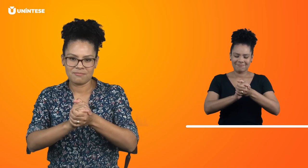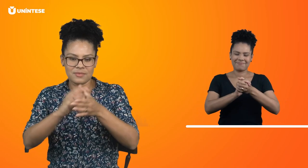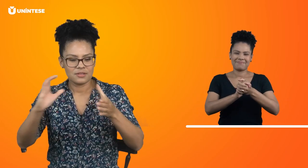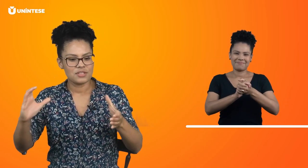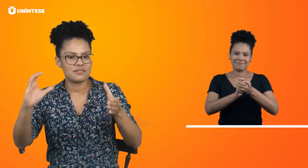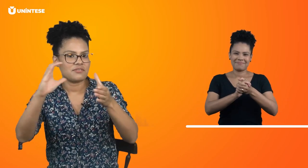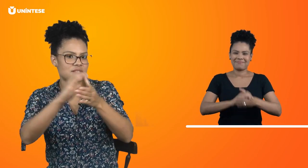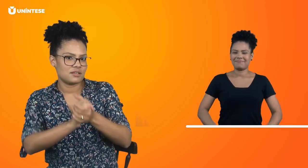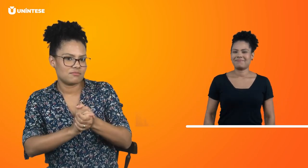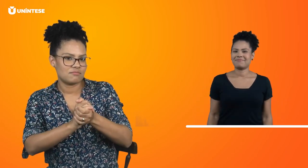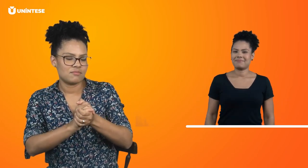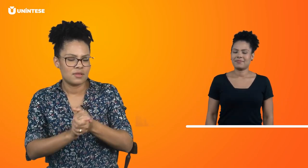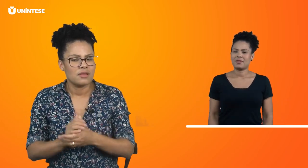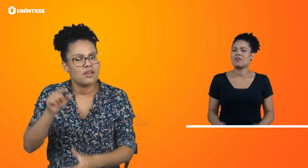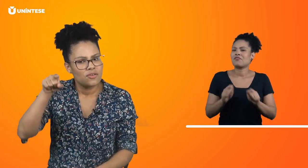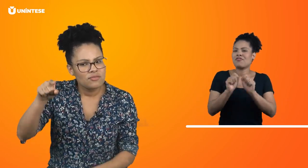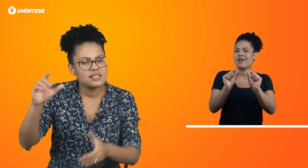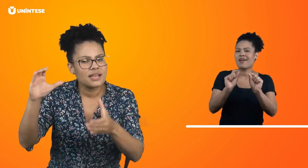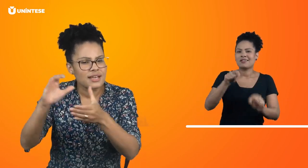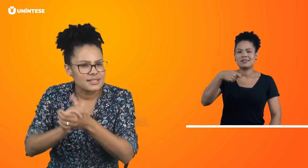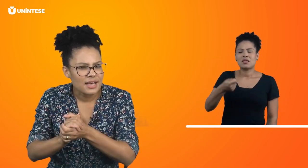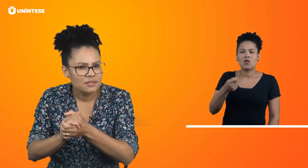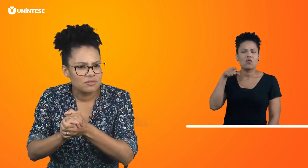Então, você vai fazer. Você é casado?